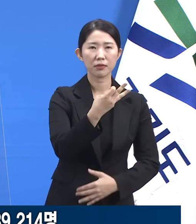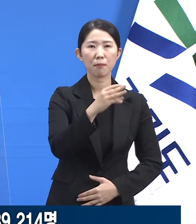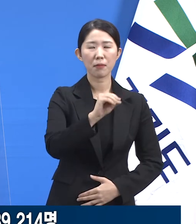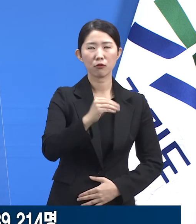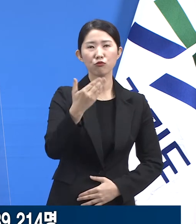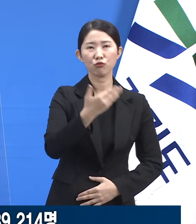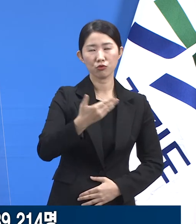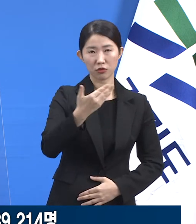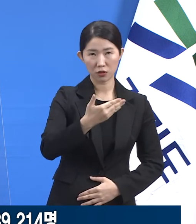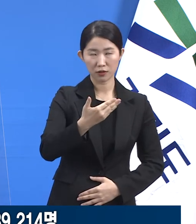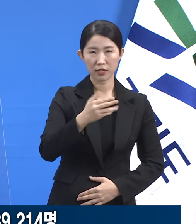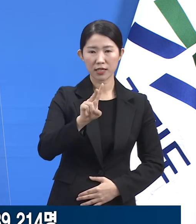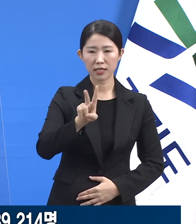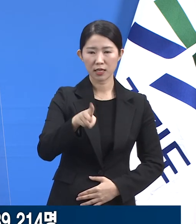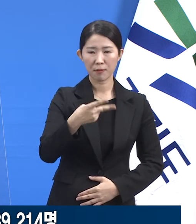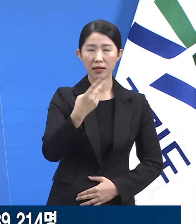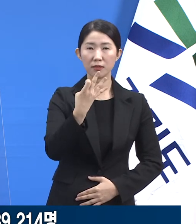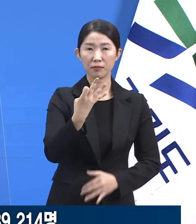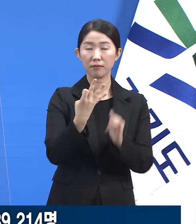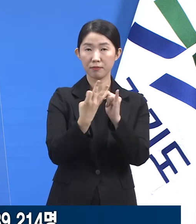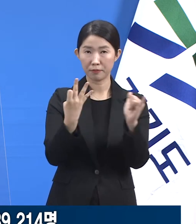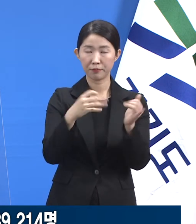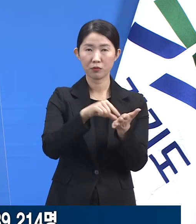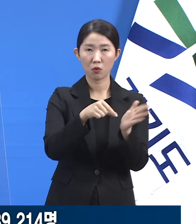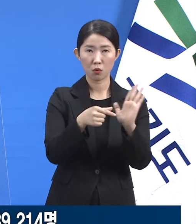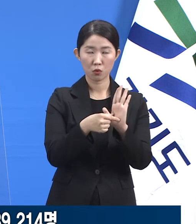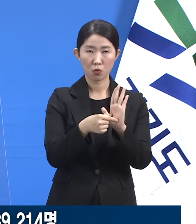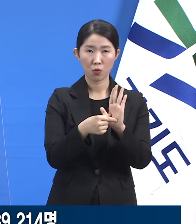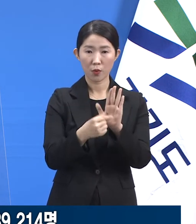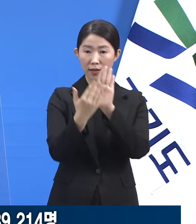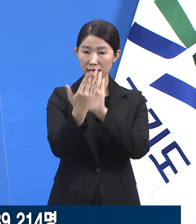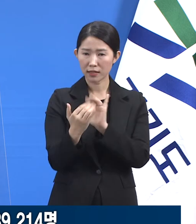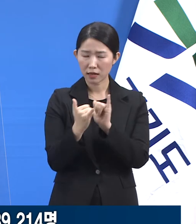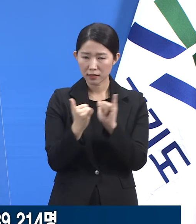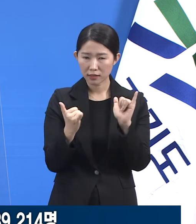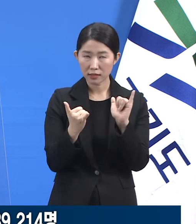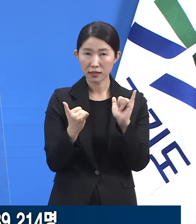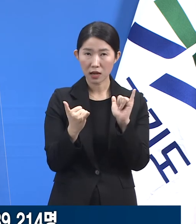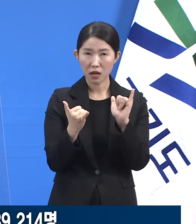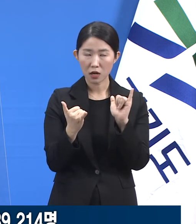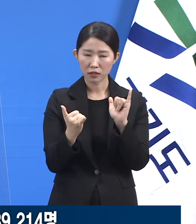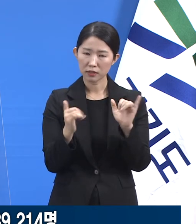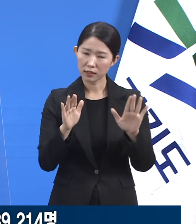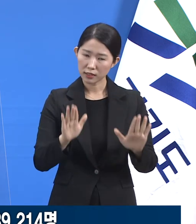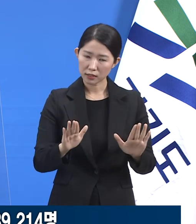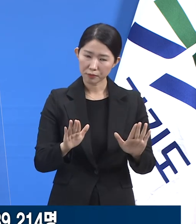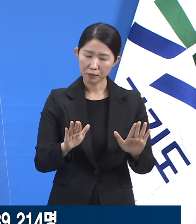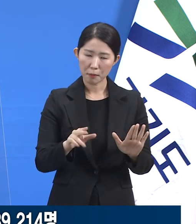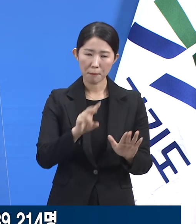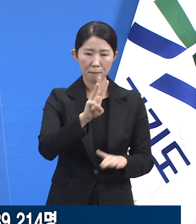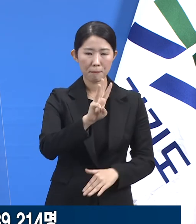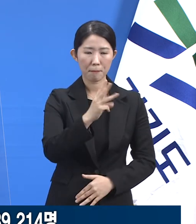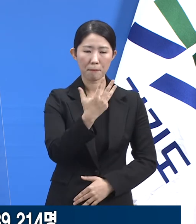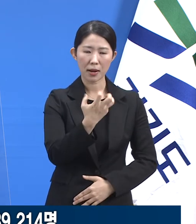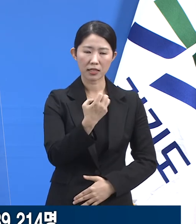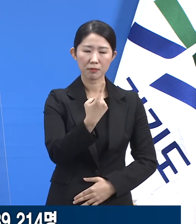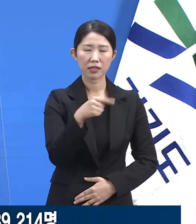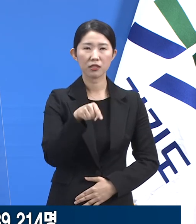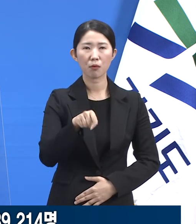접종 대장자 17만 1,823명 대비 81.0%입니다.